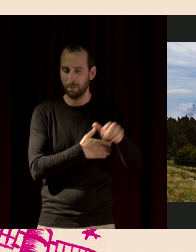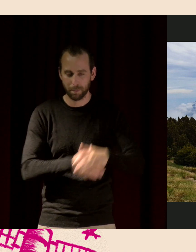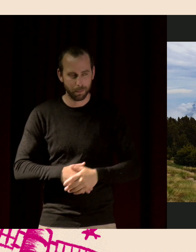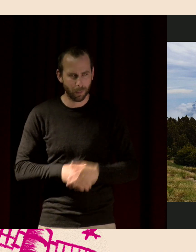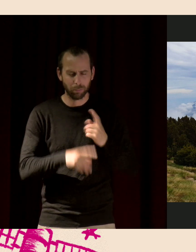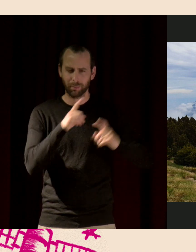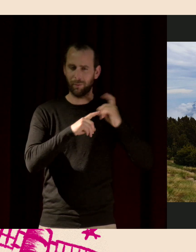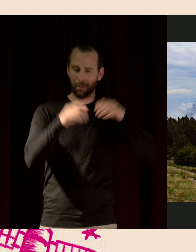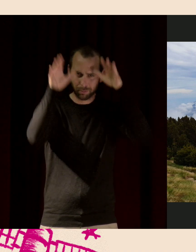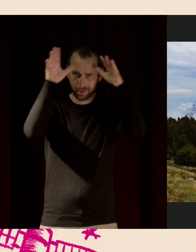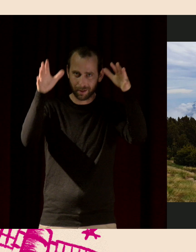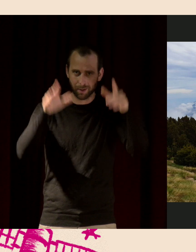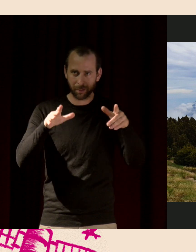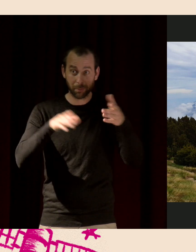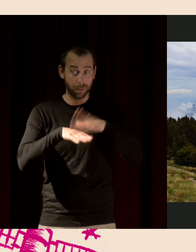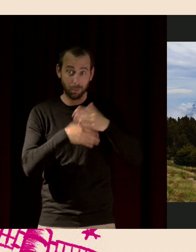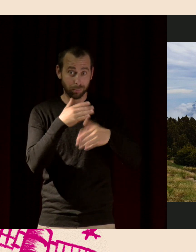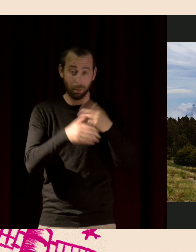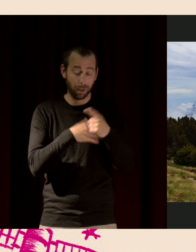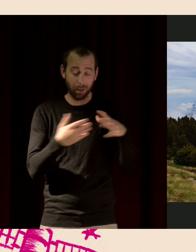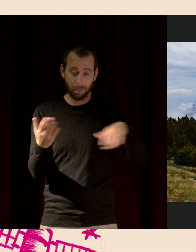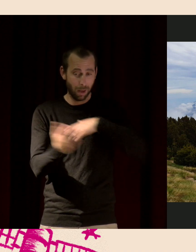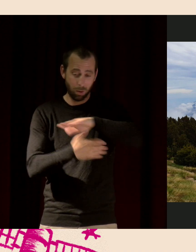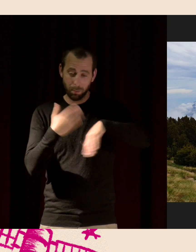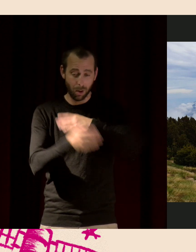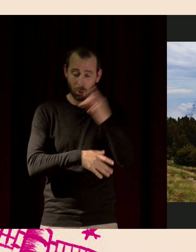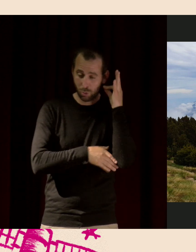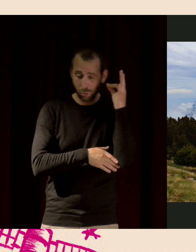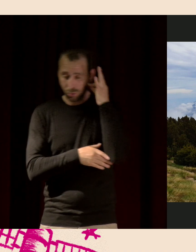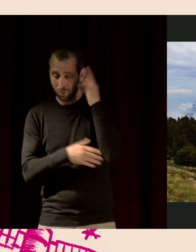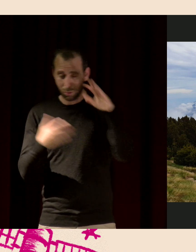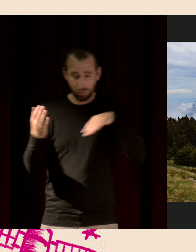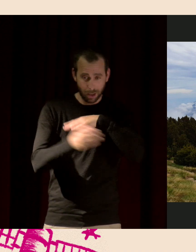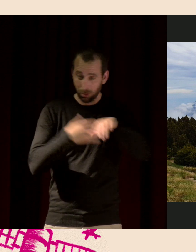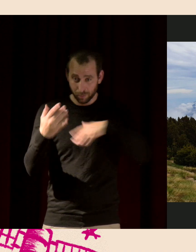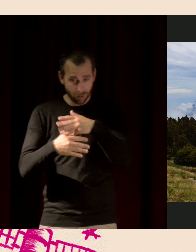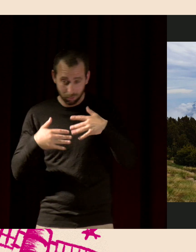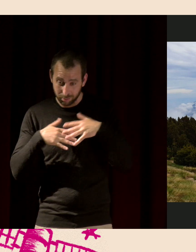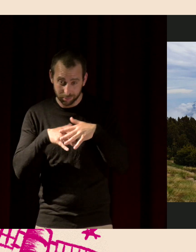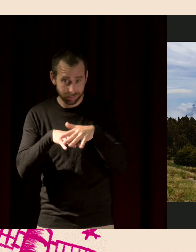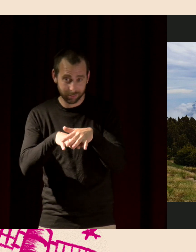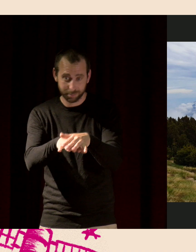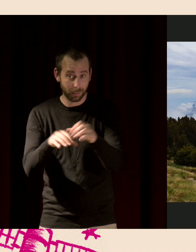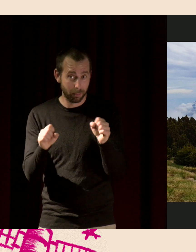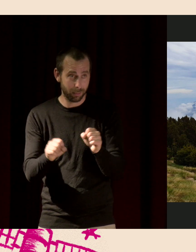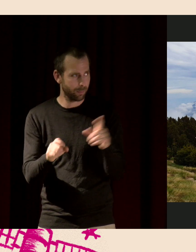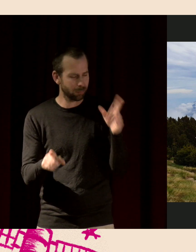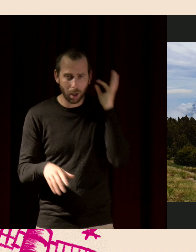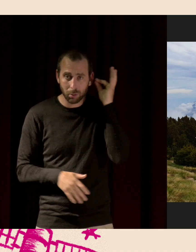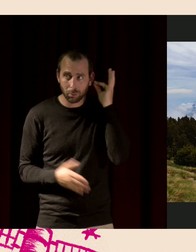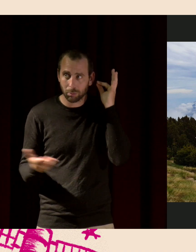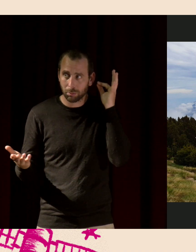Mais ce n pas plus mal, parce qu'on va faire un concert, en fait, à plusieurs voix, une polyphonie. Ah, il n'y pas le son, là. Ce n pas grave.